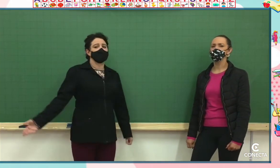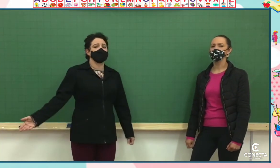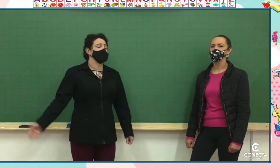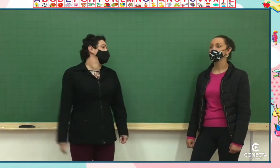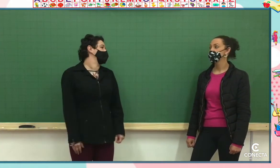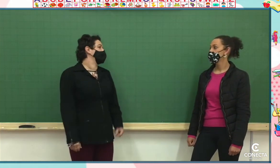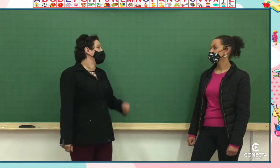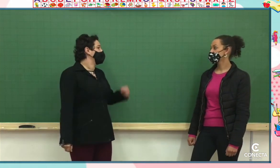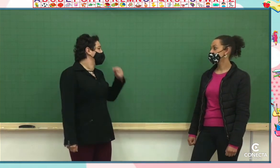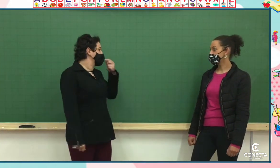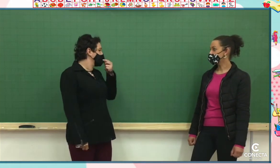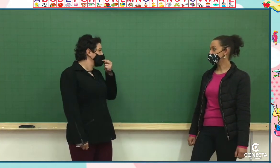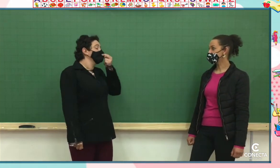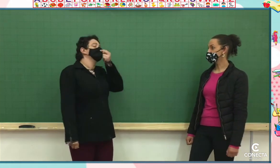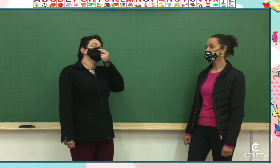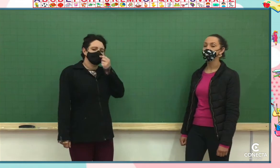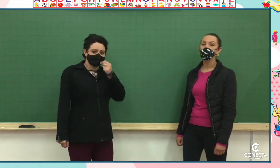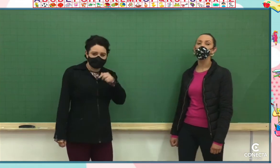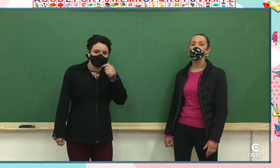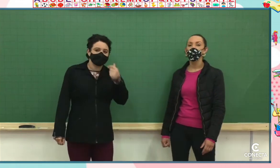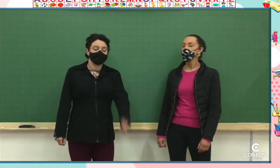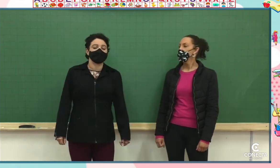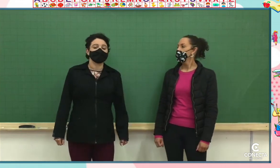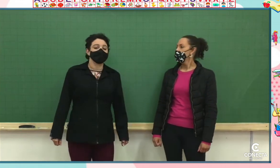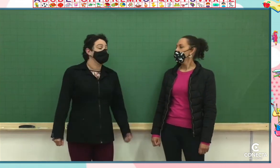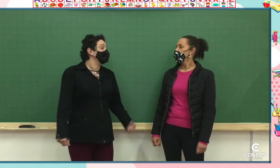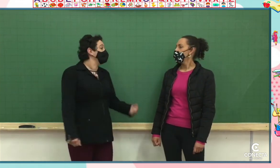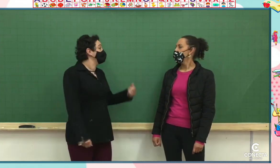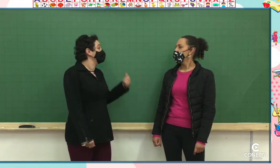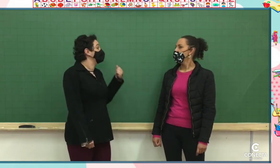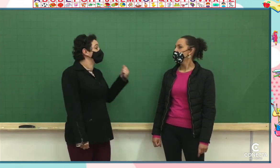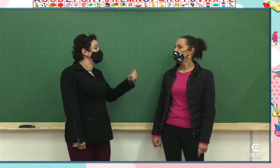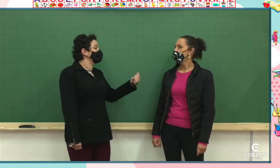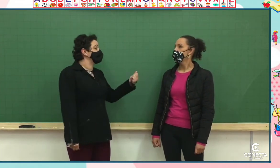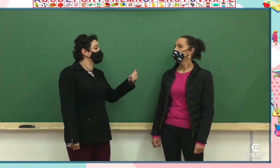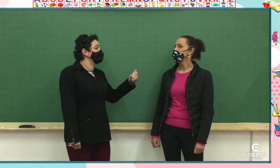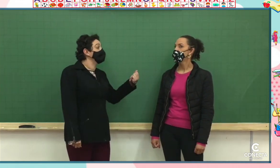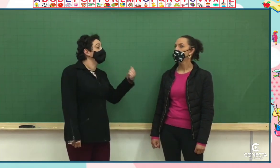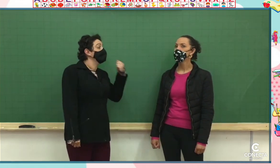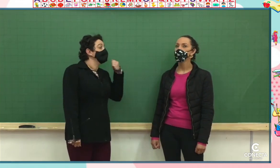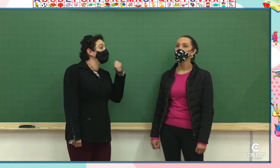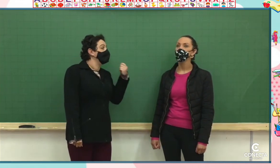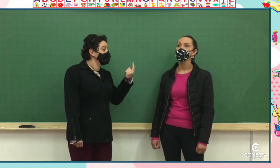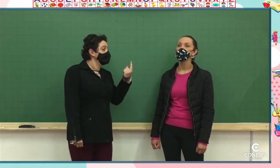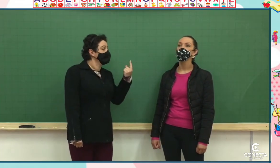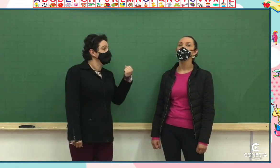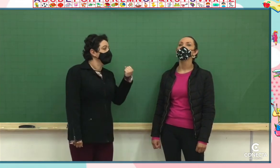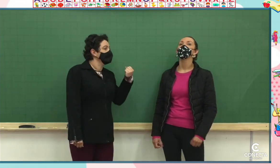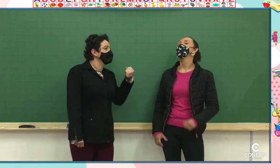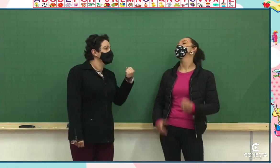professora Lílian. já passou. Já passou. Depois de setembro vem o